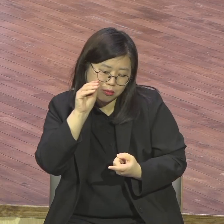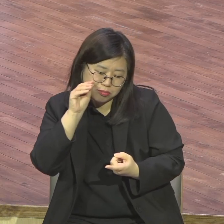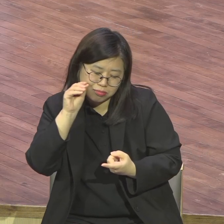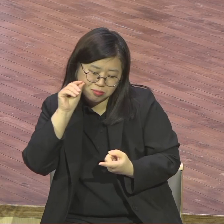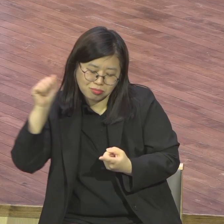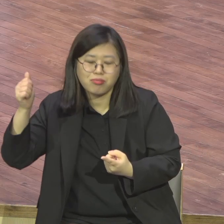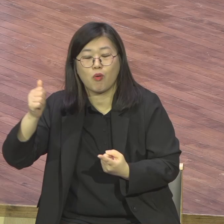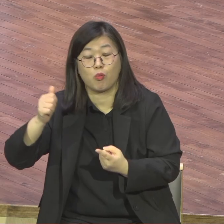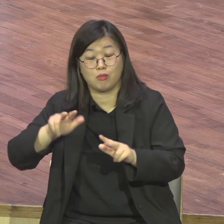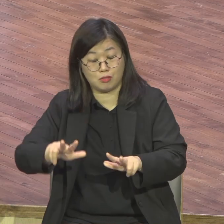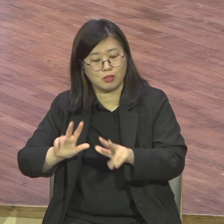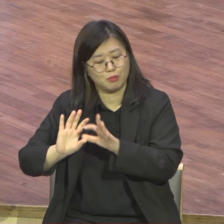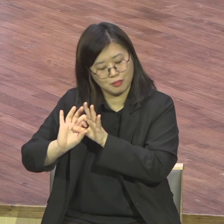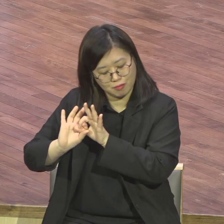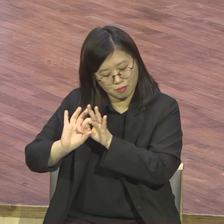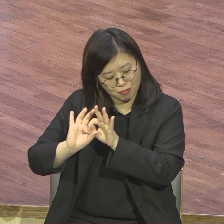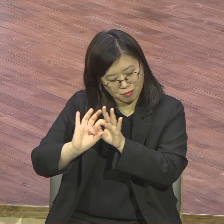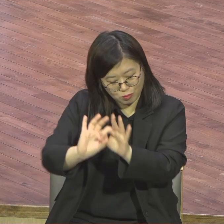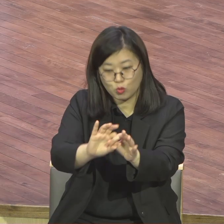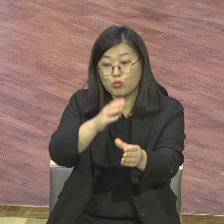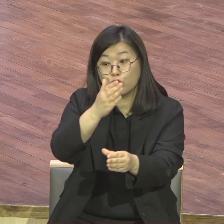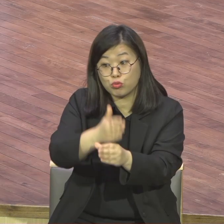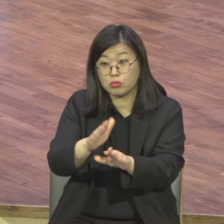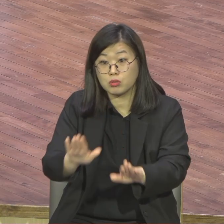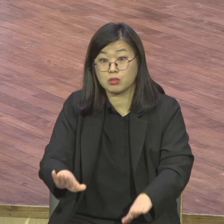감동하셨죠. 지금 6월달인데 45억까지